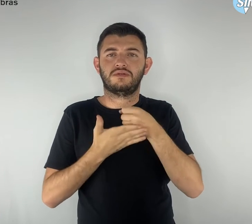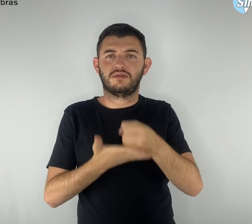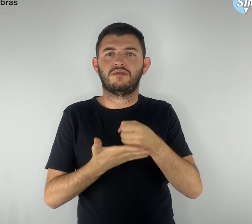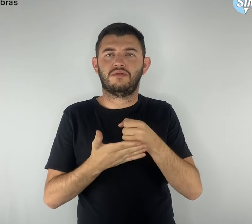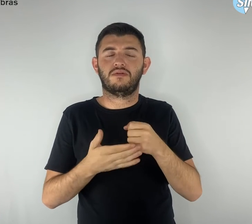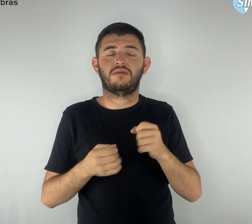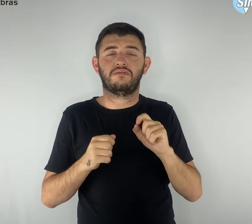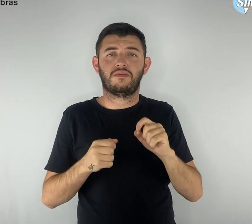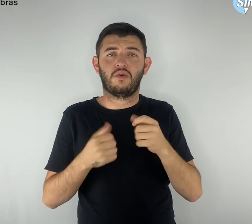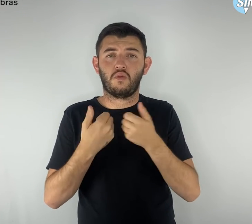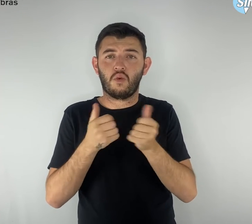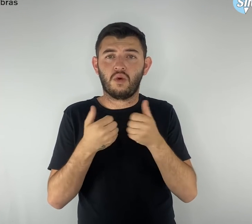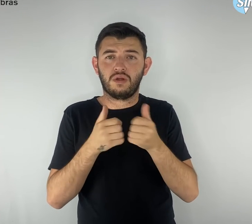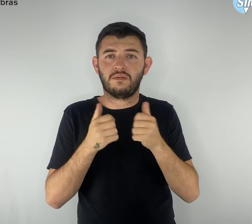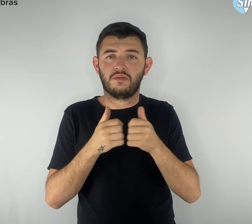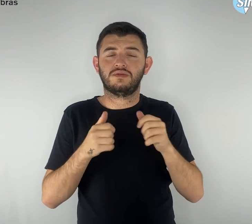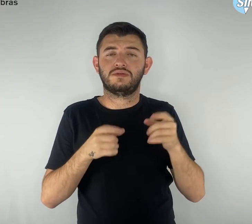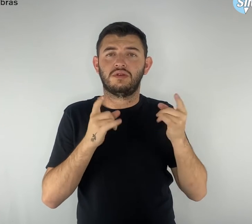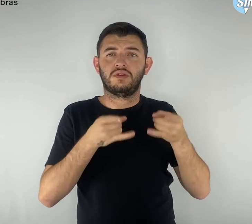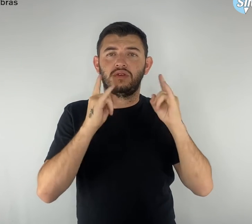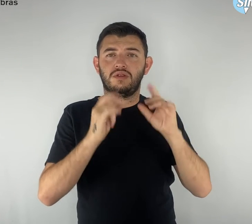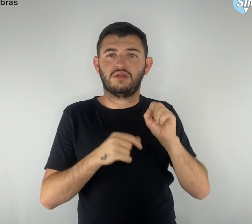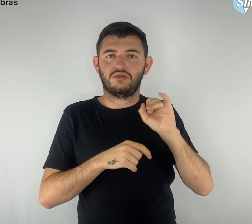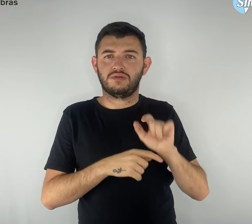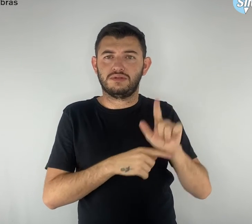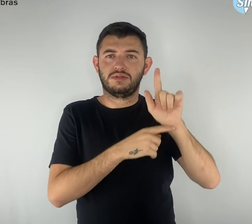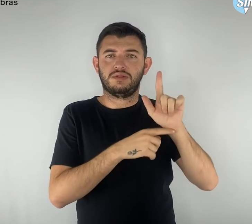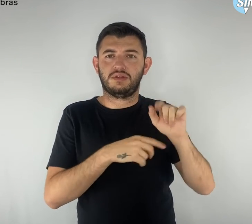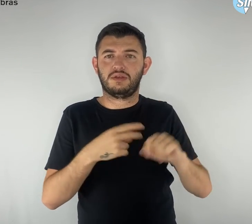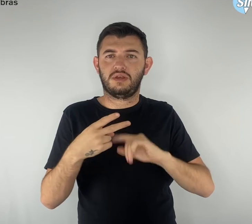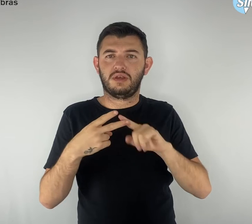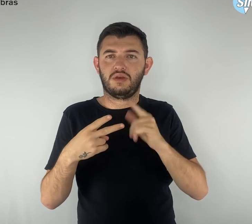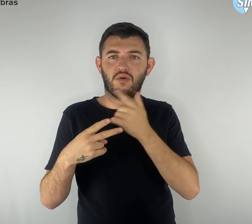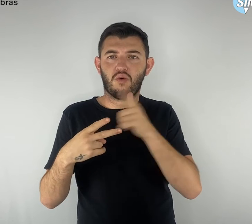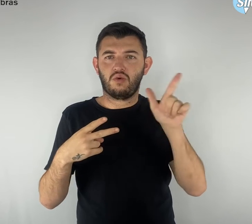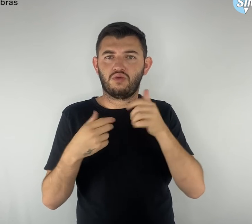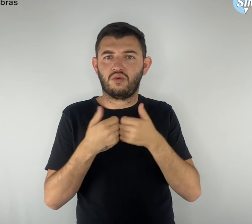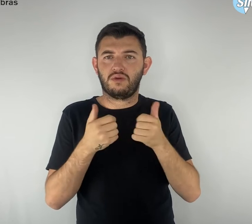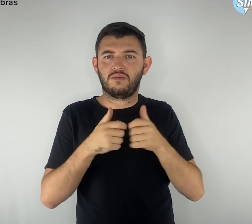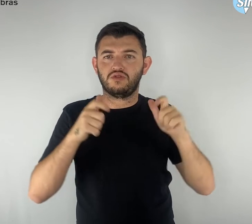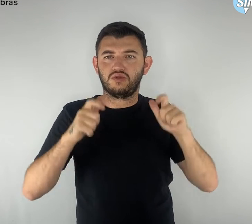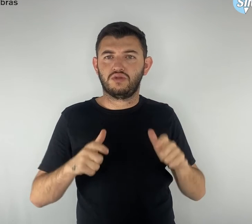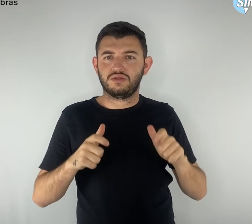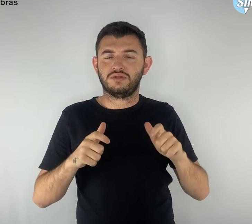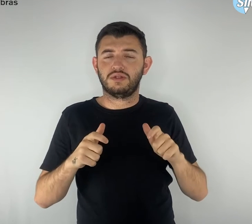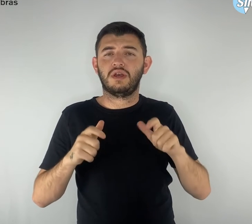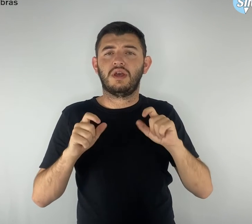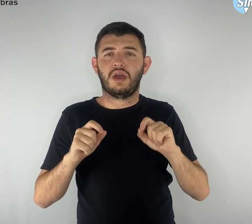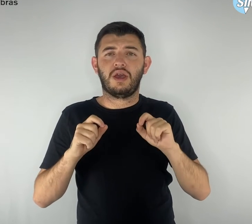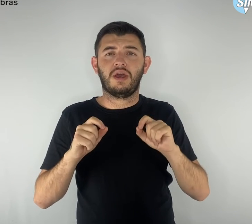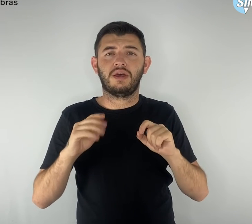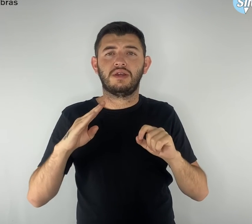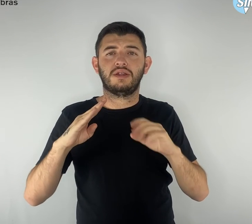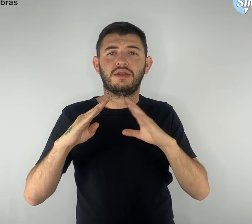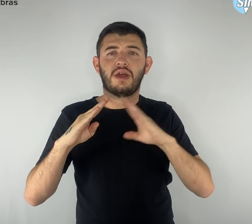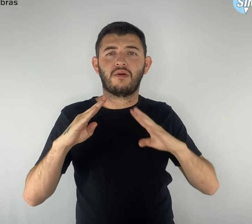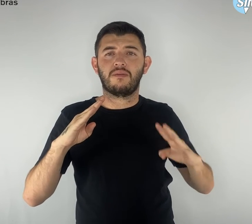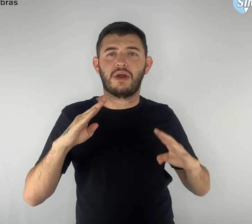indústrias gráficas e o outro do Taguapark. Muitos participantes foram em suas próprias